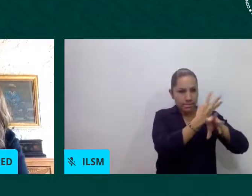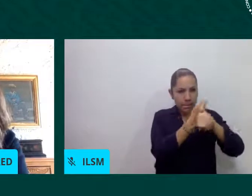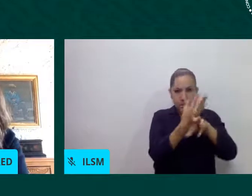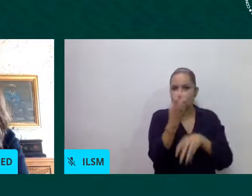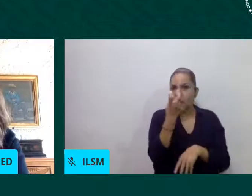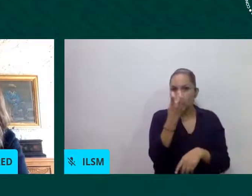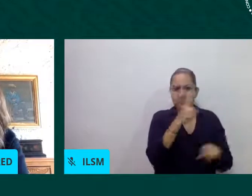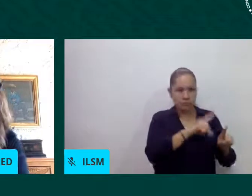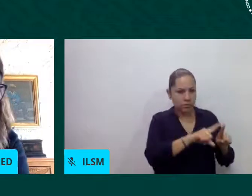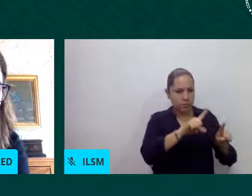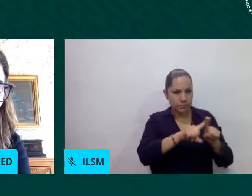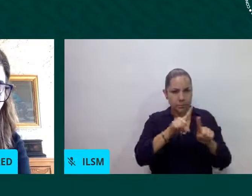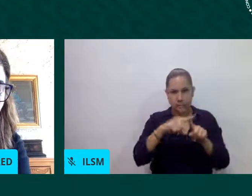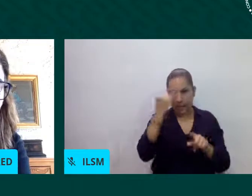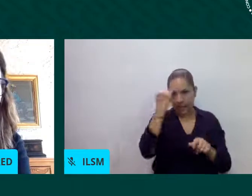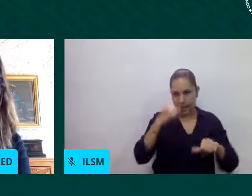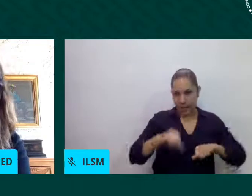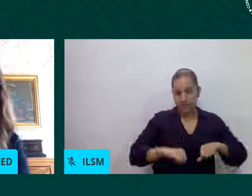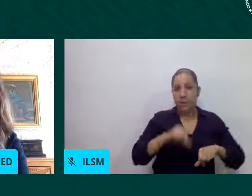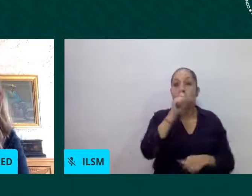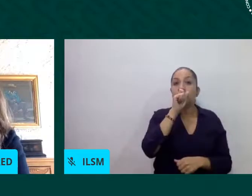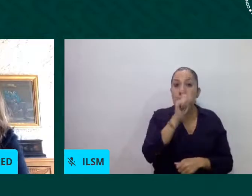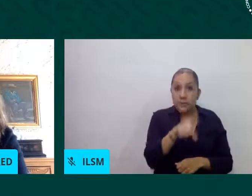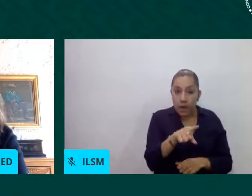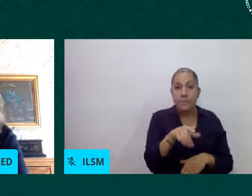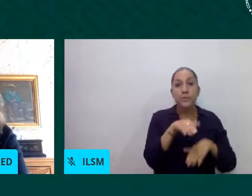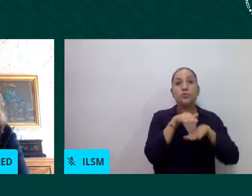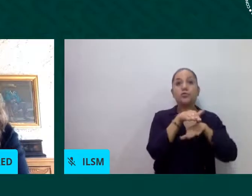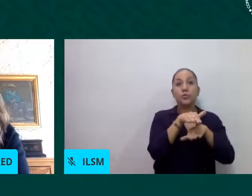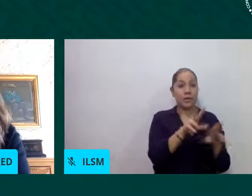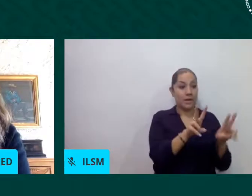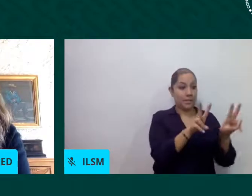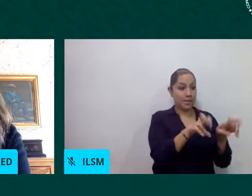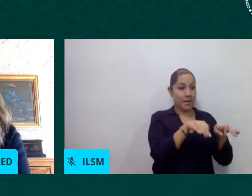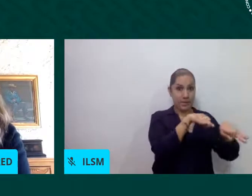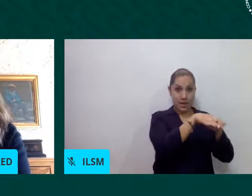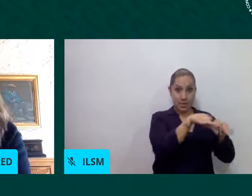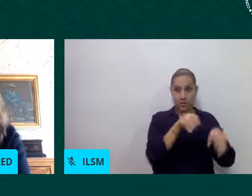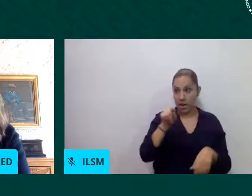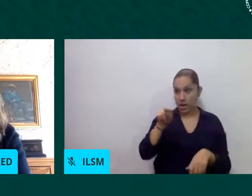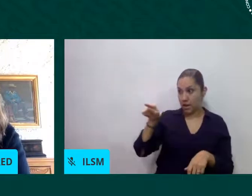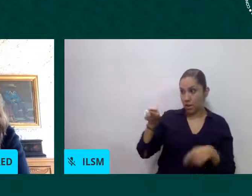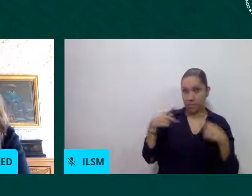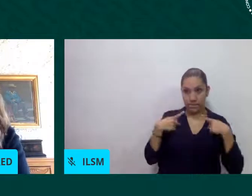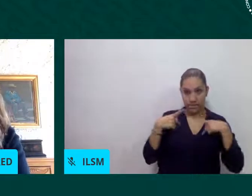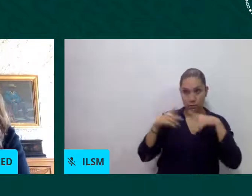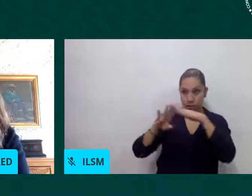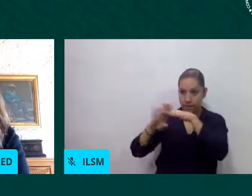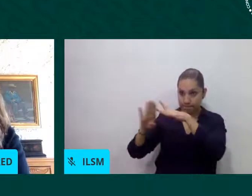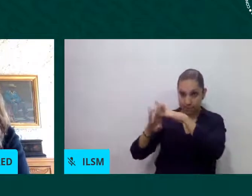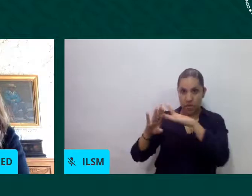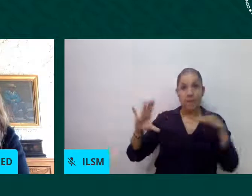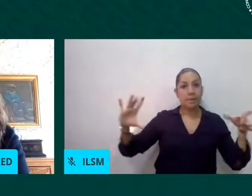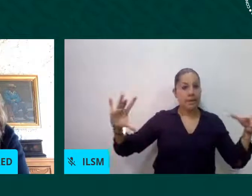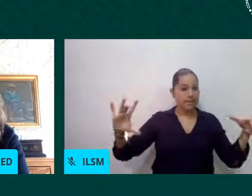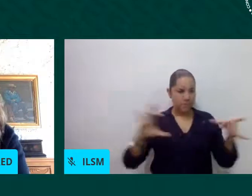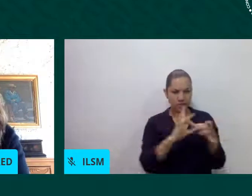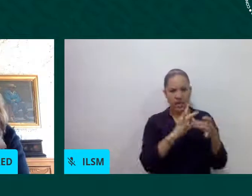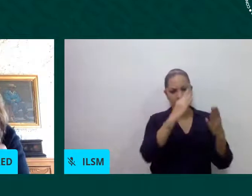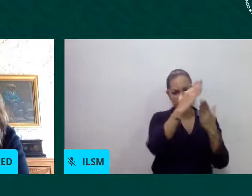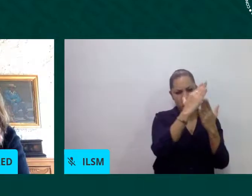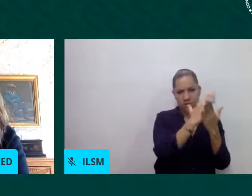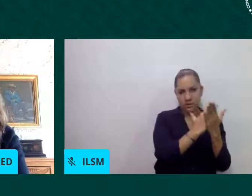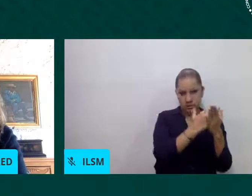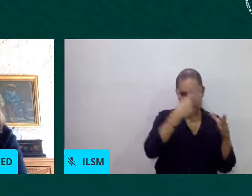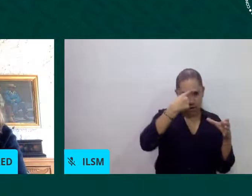incorporación laboral digamos de personas migrantes en las empresas a través de la plataforma del gran acuerdo por el trato igualitario pues